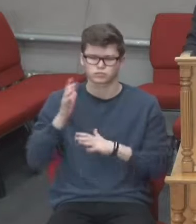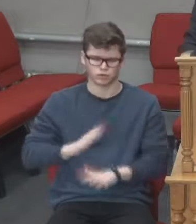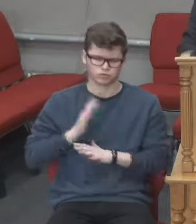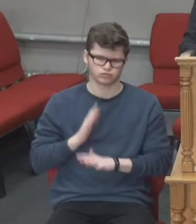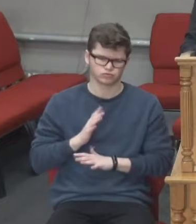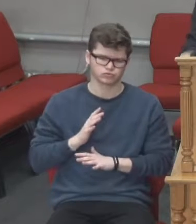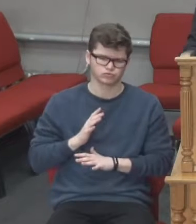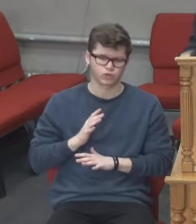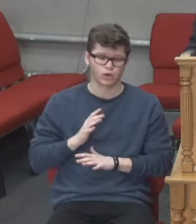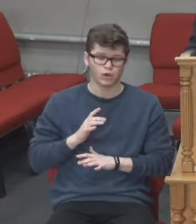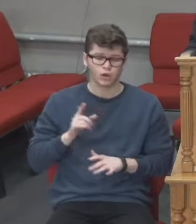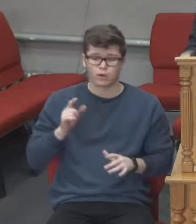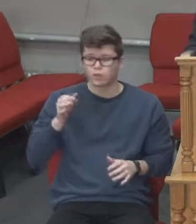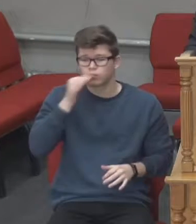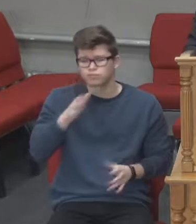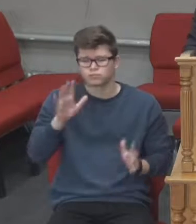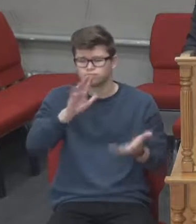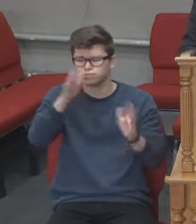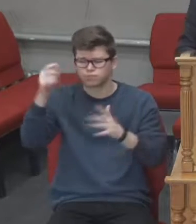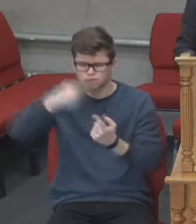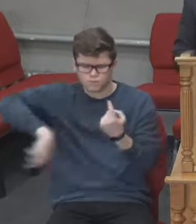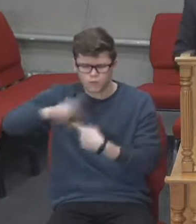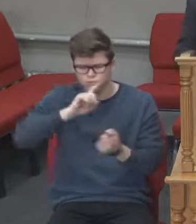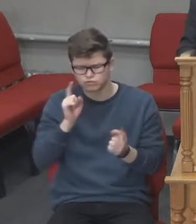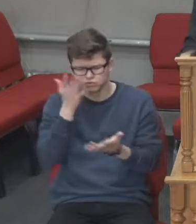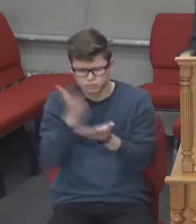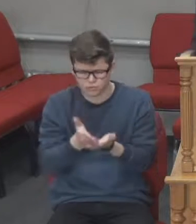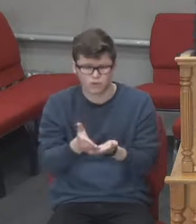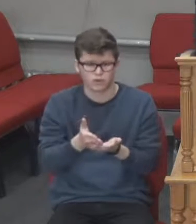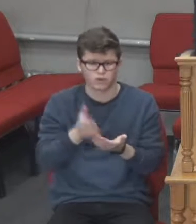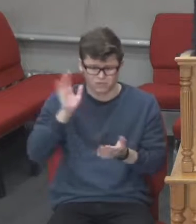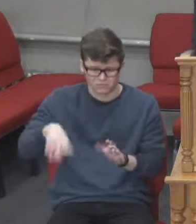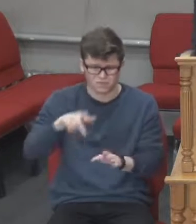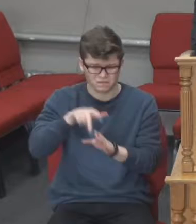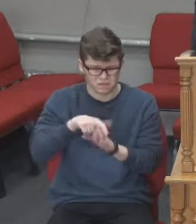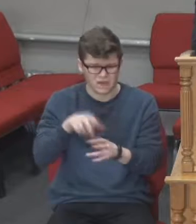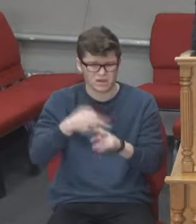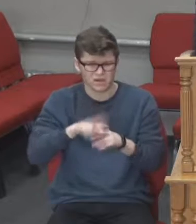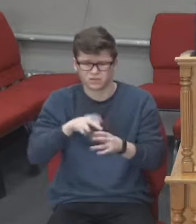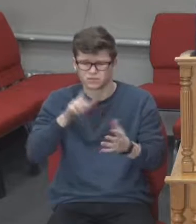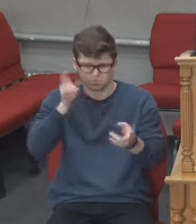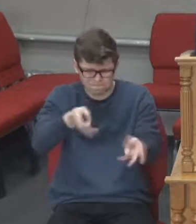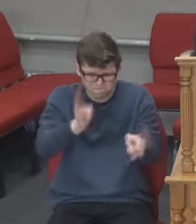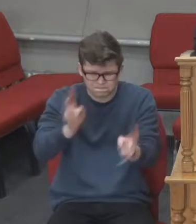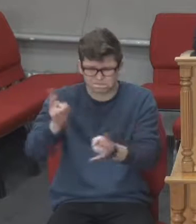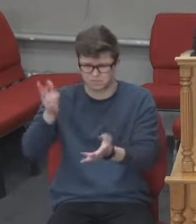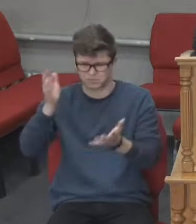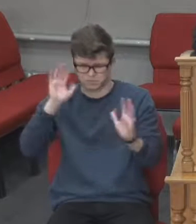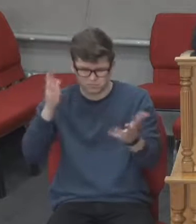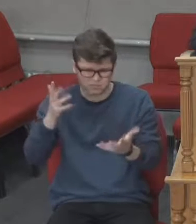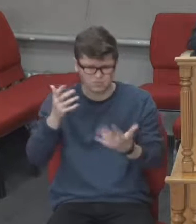що би не відбувалося навколи, навкруги, нехай йдуть ті вершники, нехай йдуть біди.